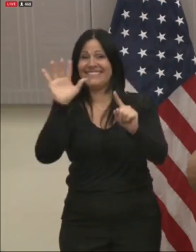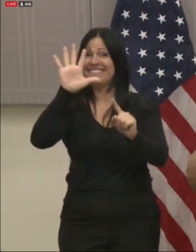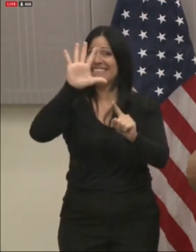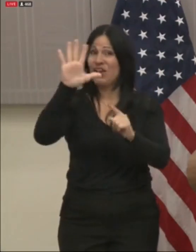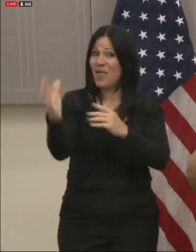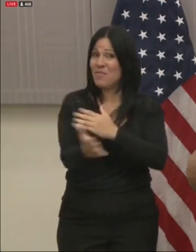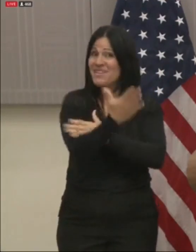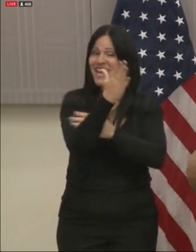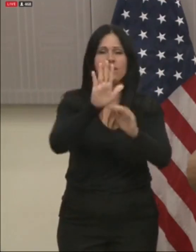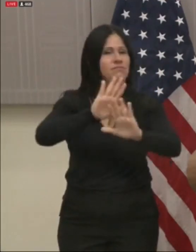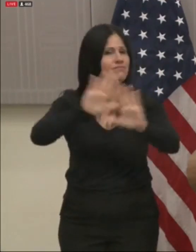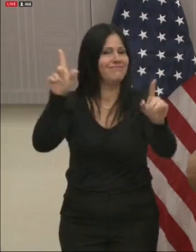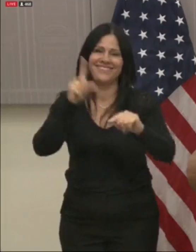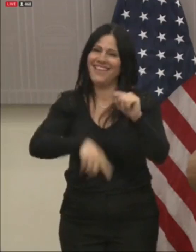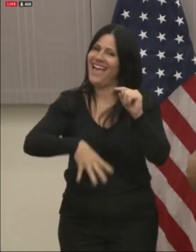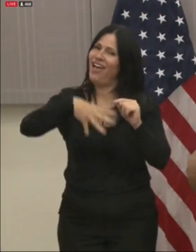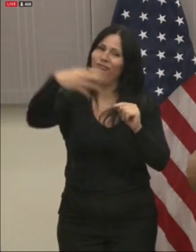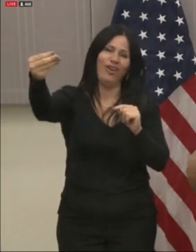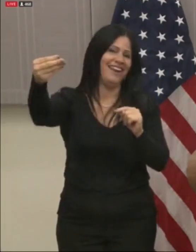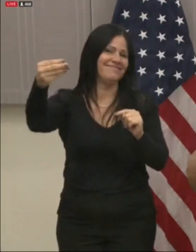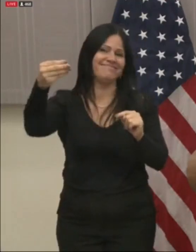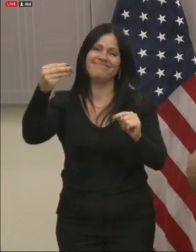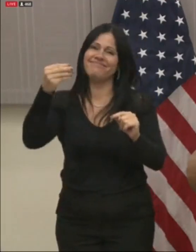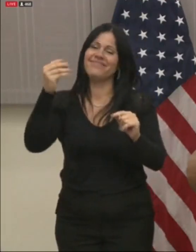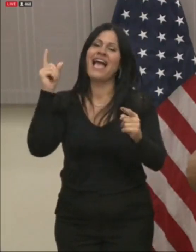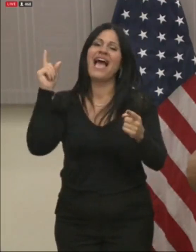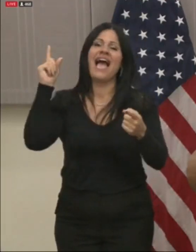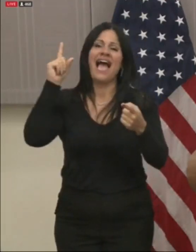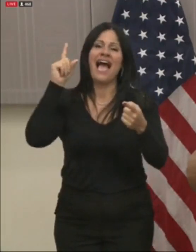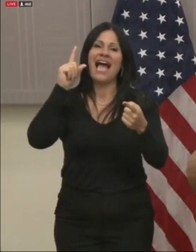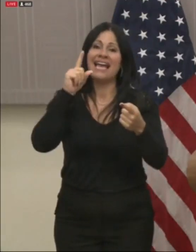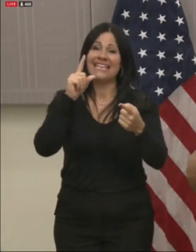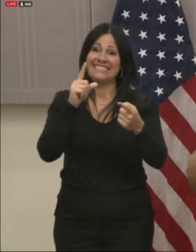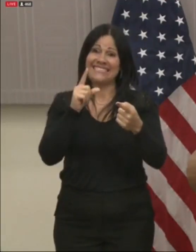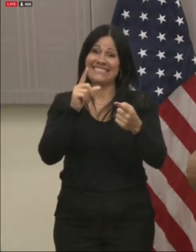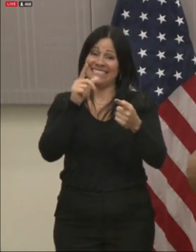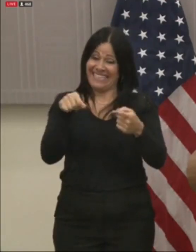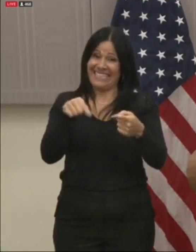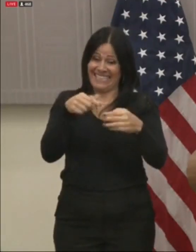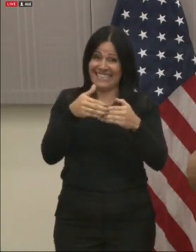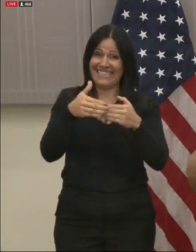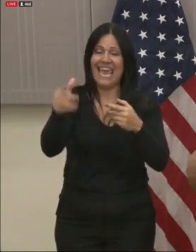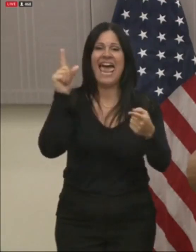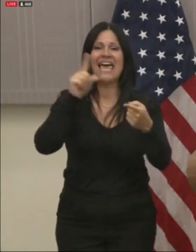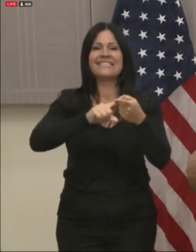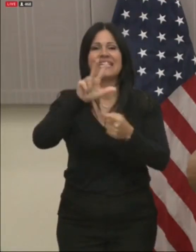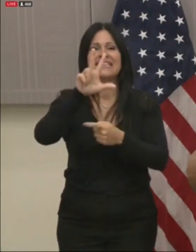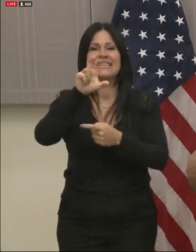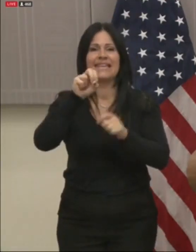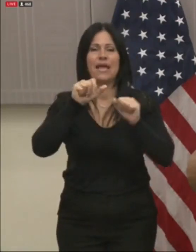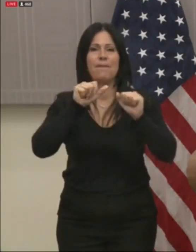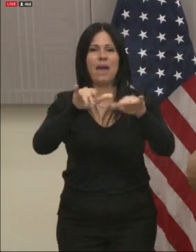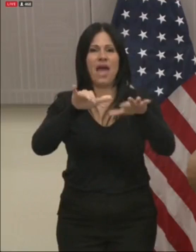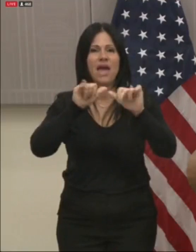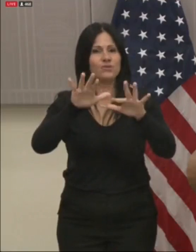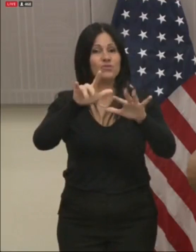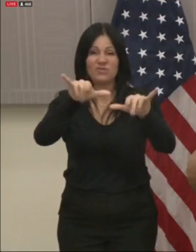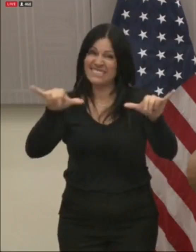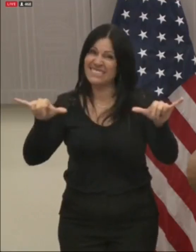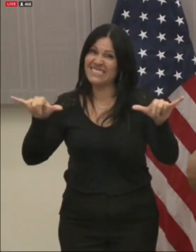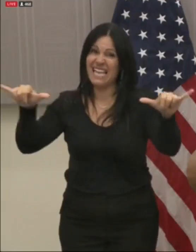el cual se extenderá hasta el 30 de marzo. Estarán excluidas del toque de queda aquellas personas